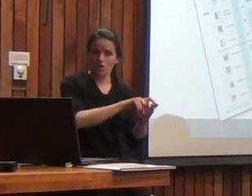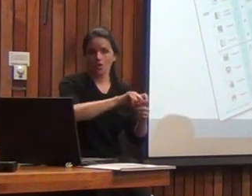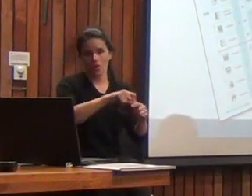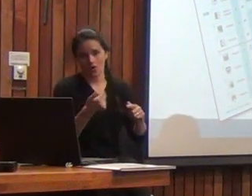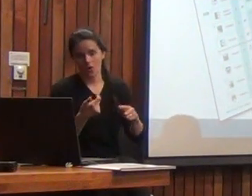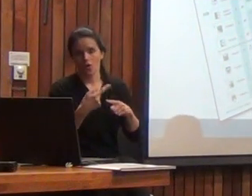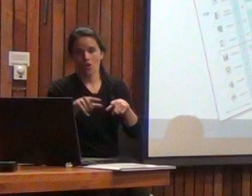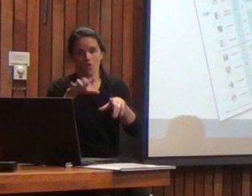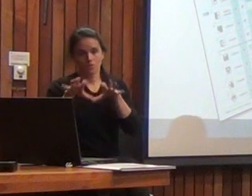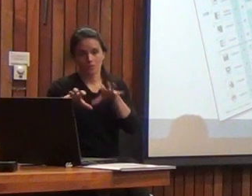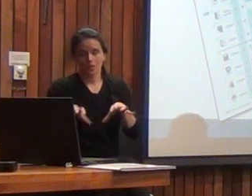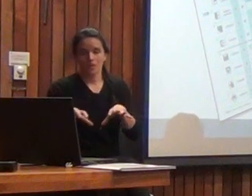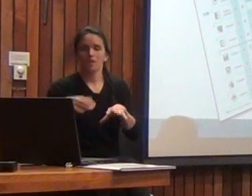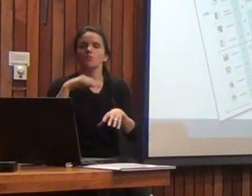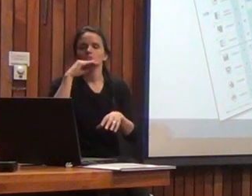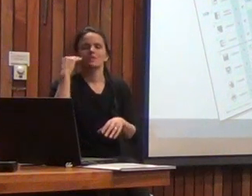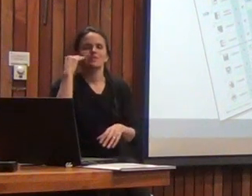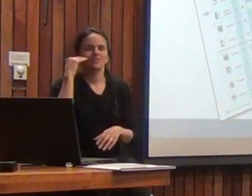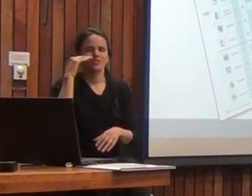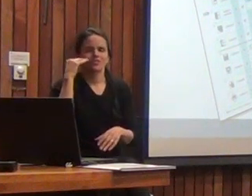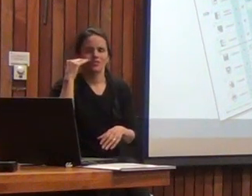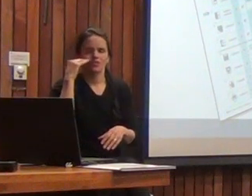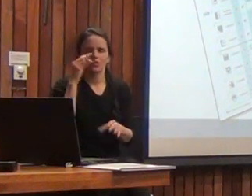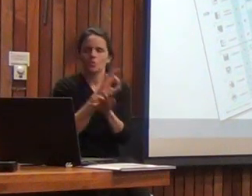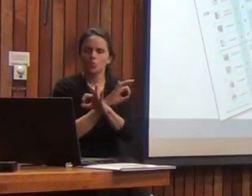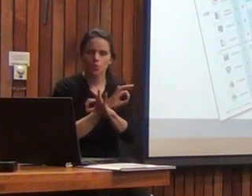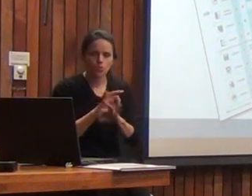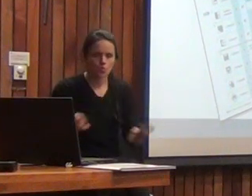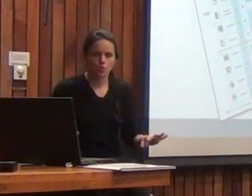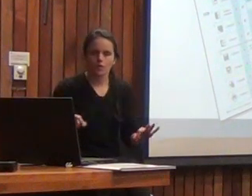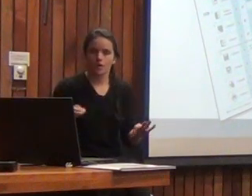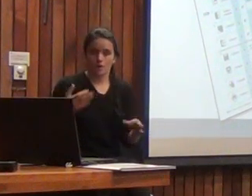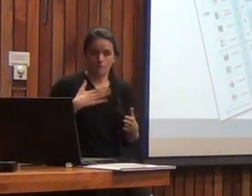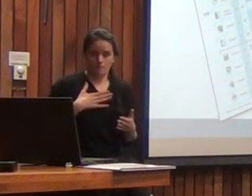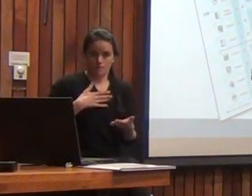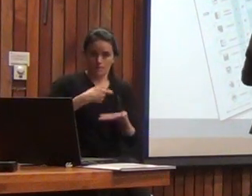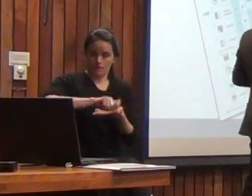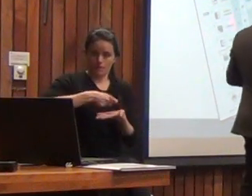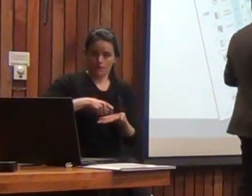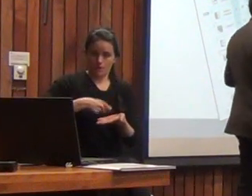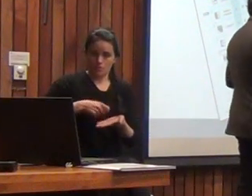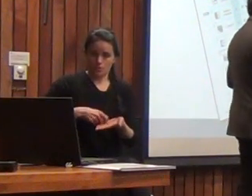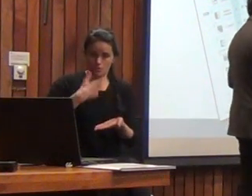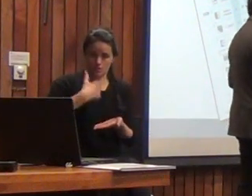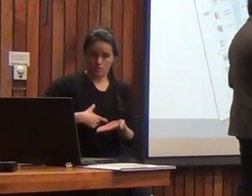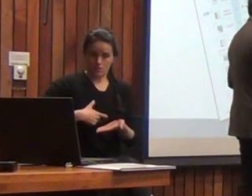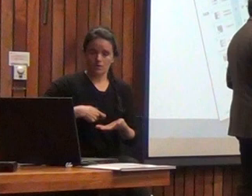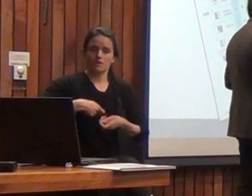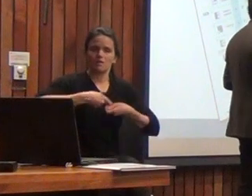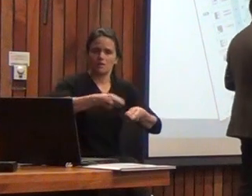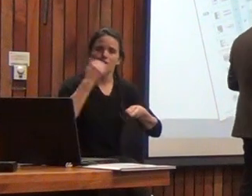a utilizar el niño en ningún momento de la evaluación uno le entrega el protocolo registro al niño